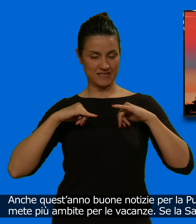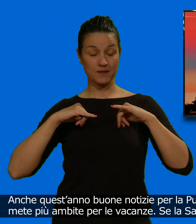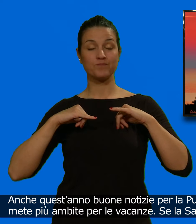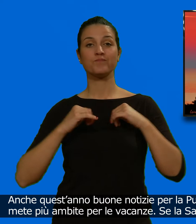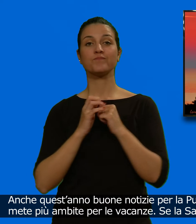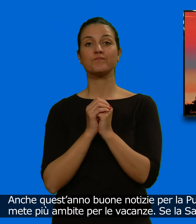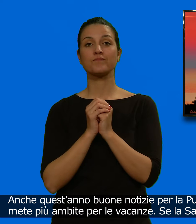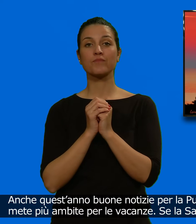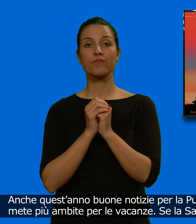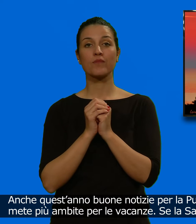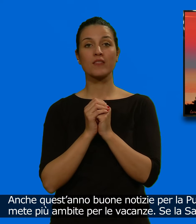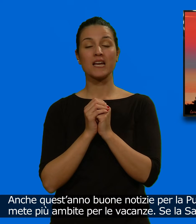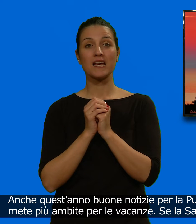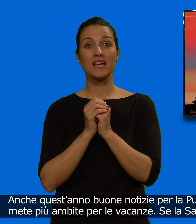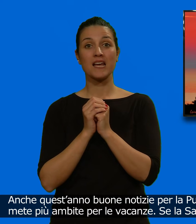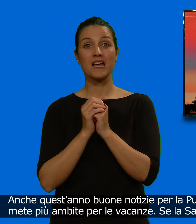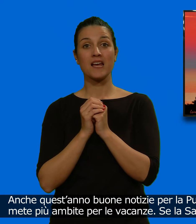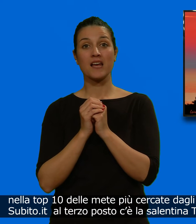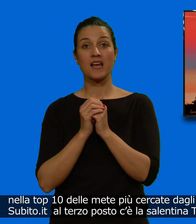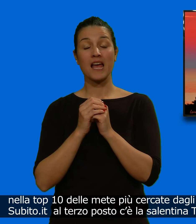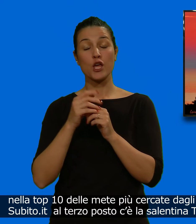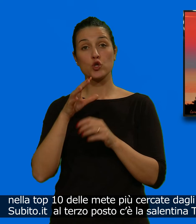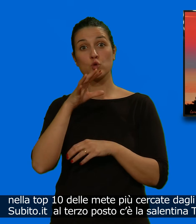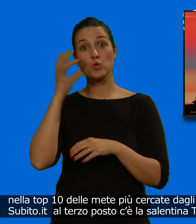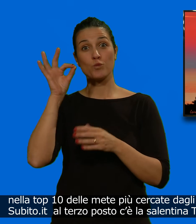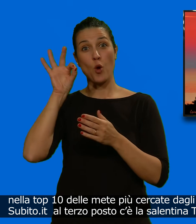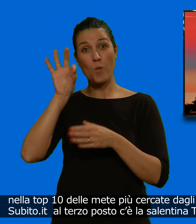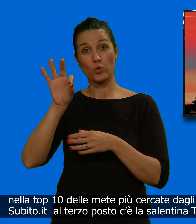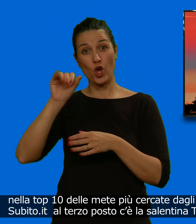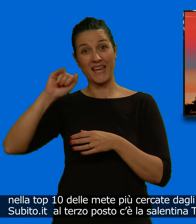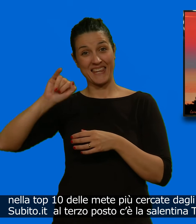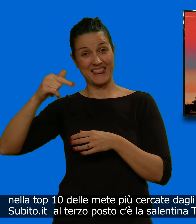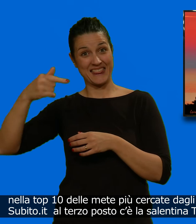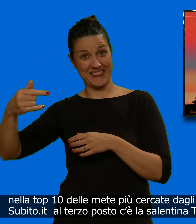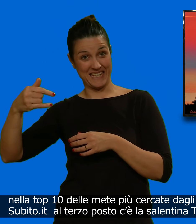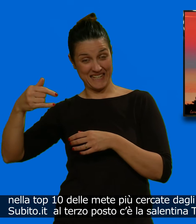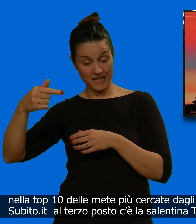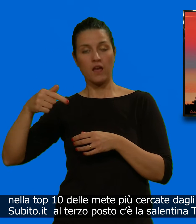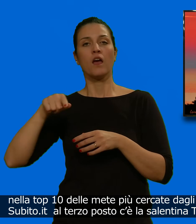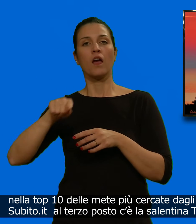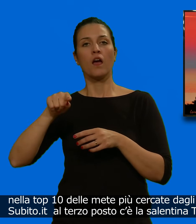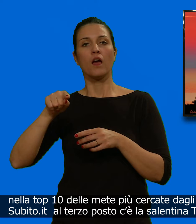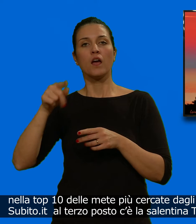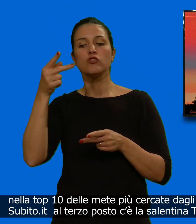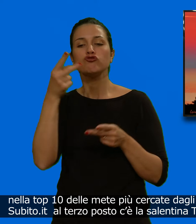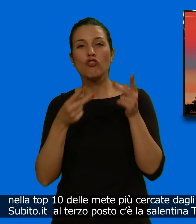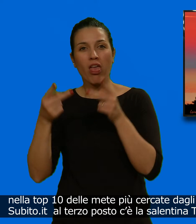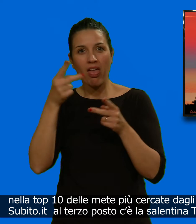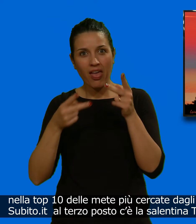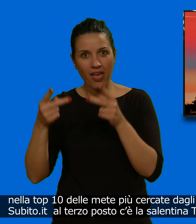Se la Sardegna ha i primi due posti nella top 10 delle mete più cercate dagli utenti della piattaforma Subito.it,